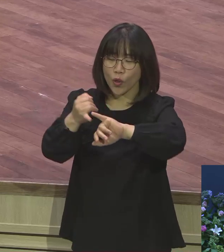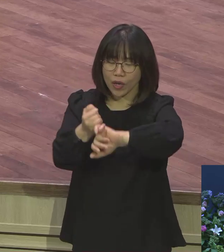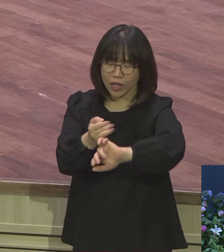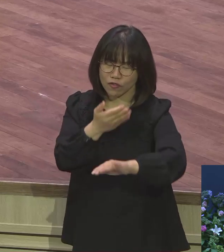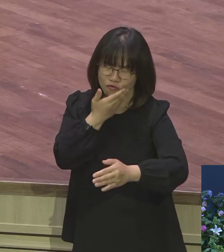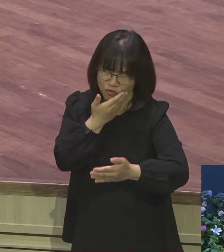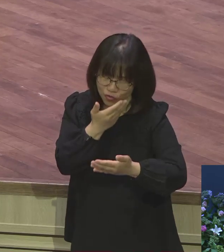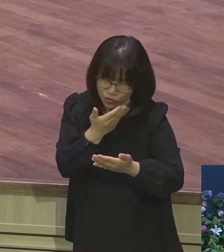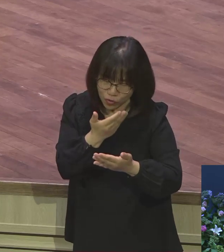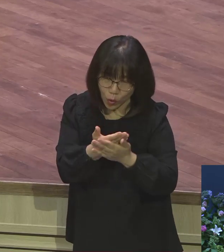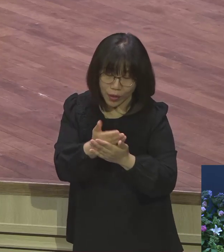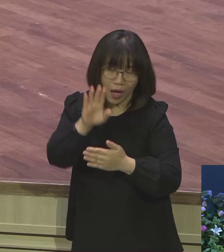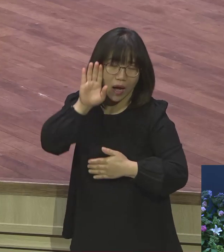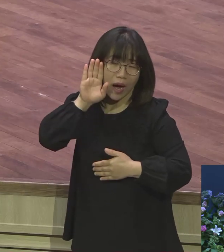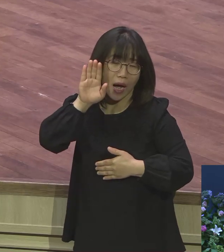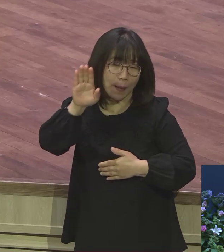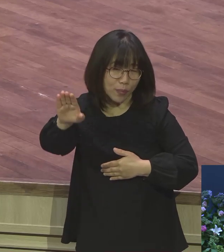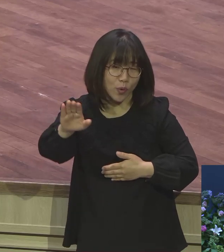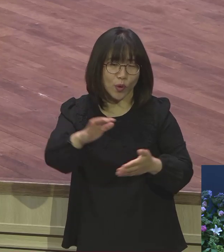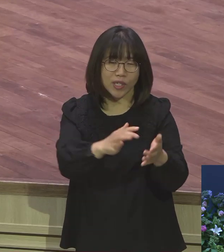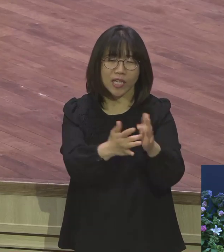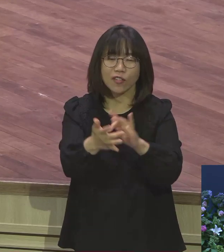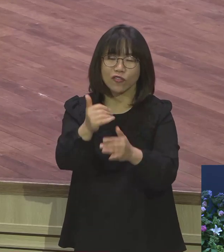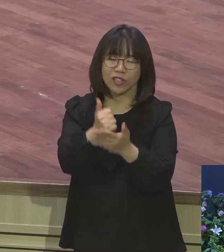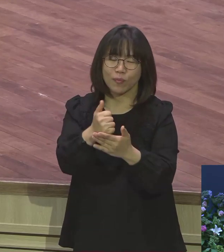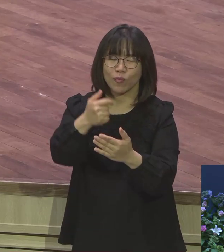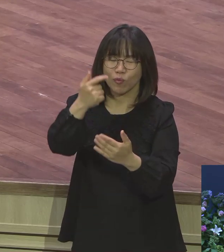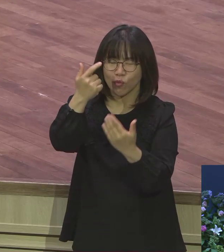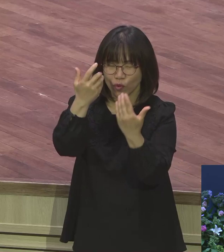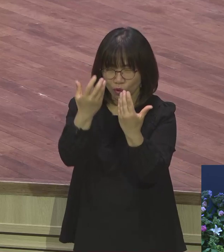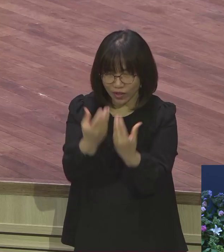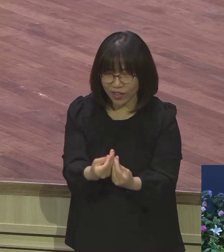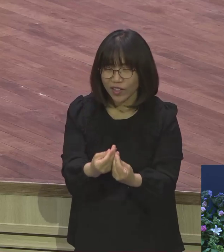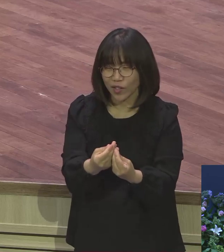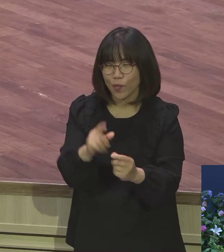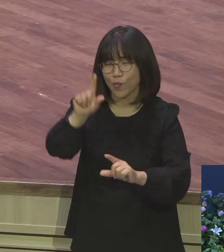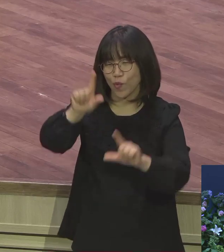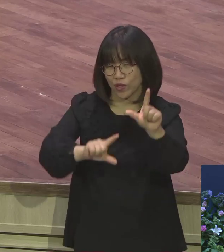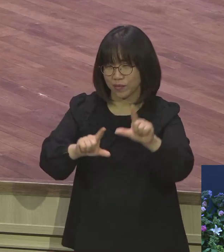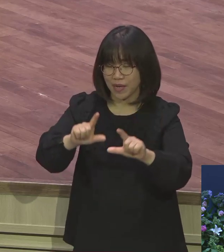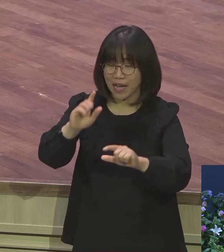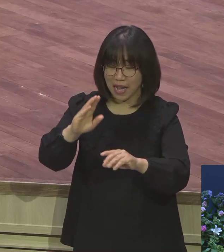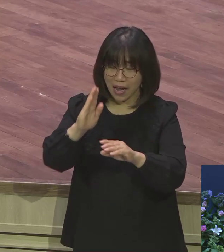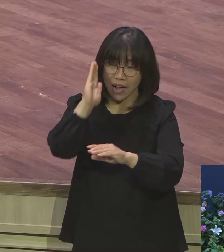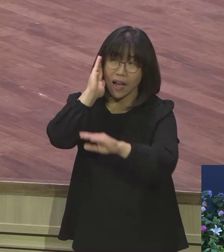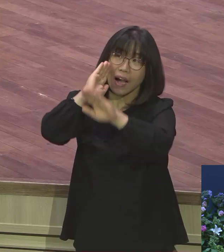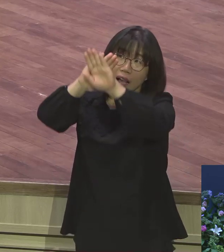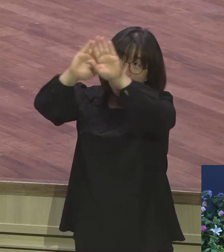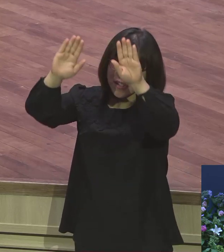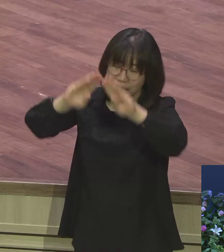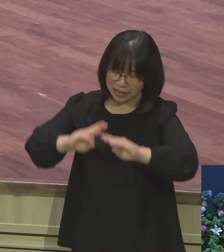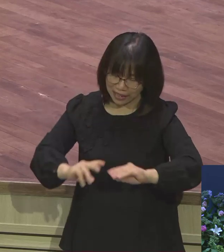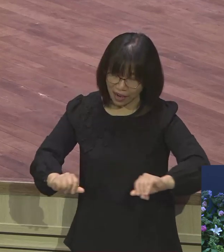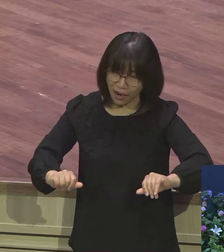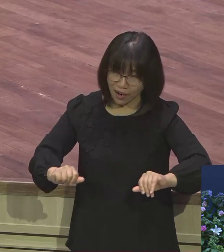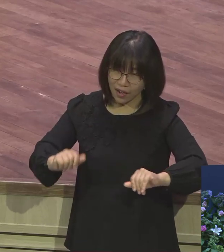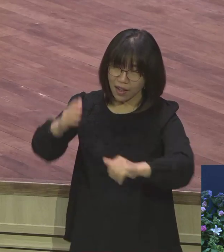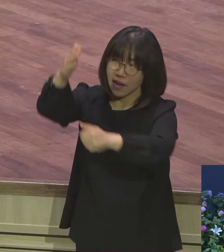장차오실 그리스도 예수의 예표예요. 하늘과 땅 인간과 하나님과 관계 연결시키는